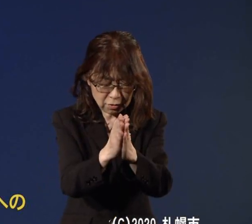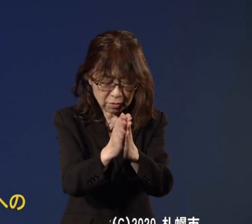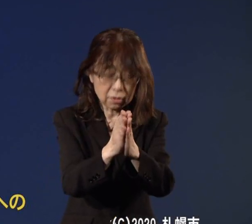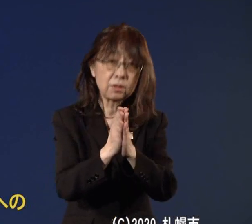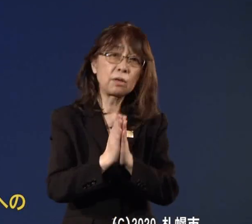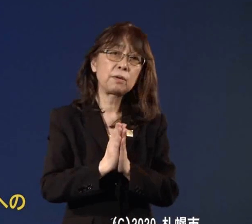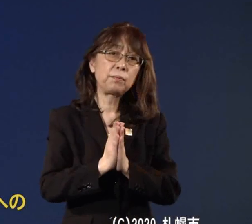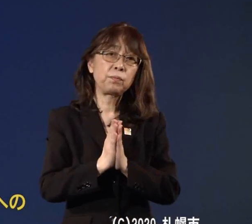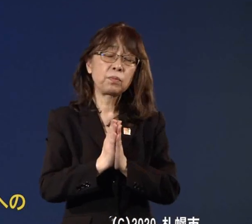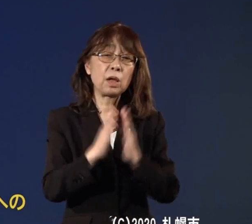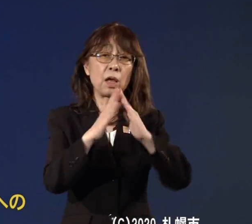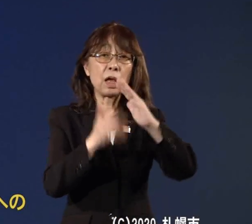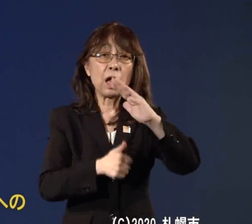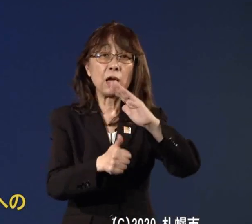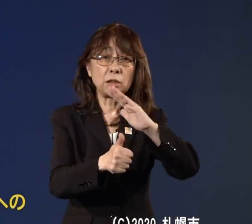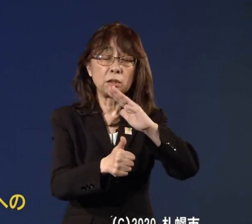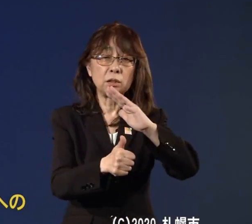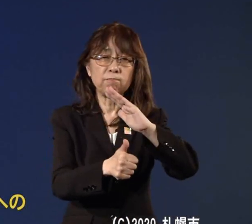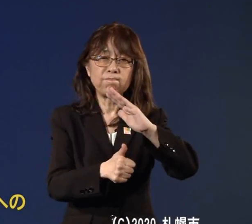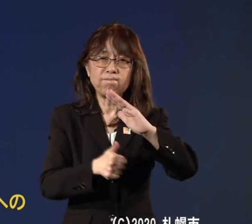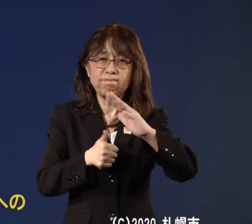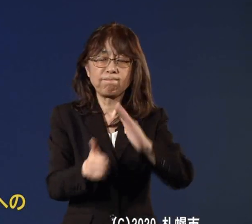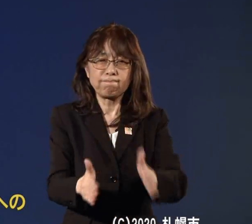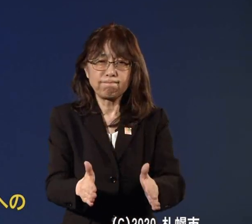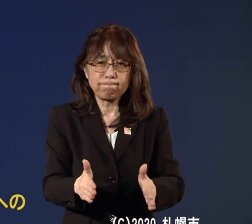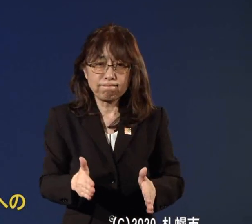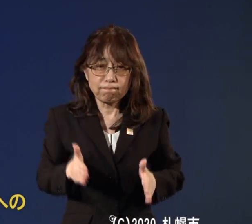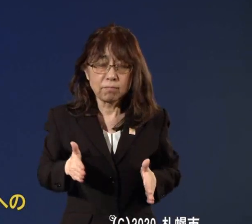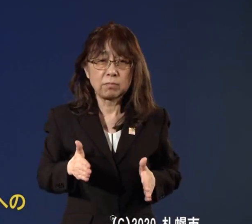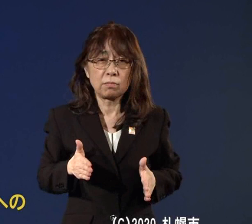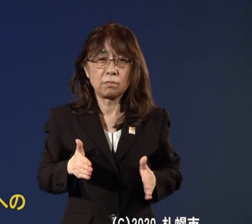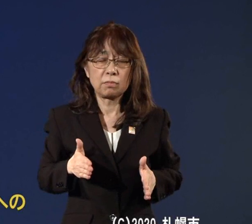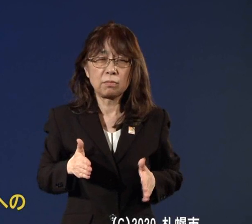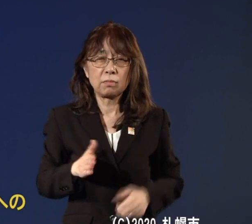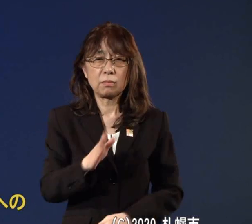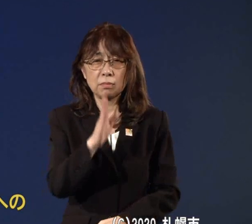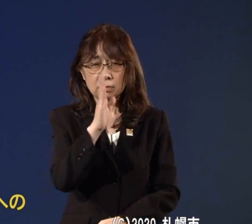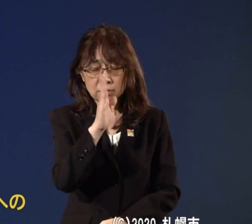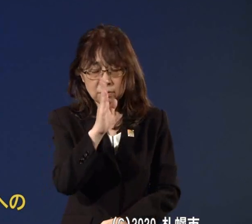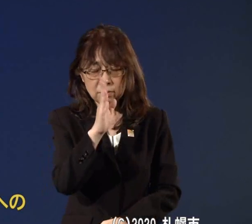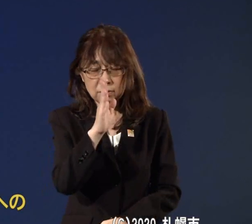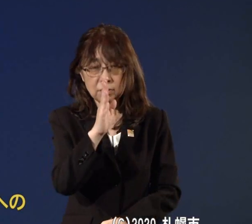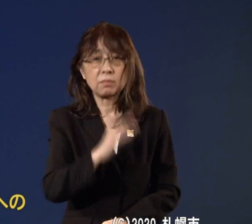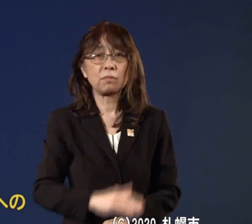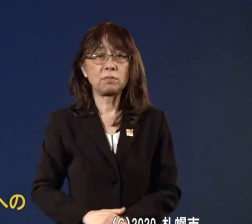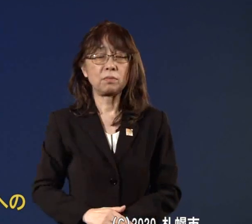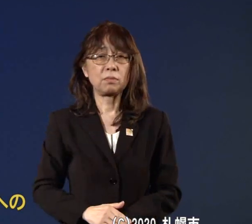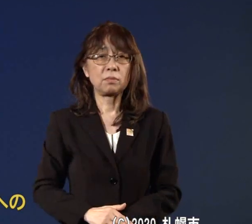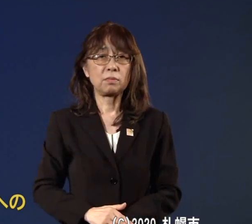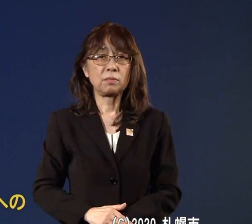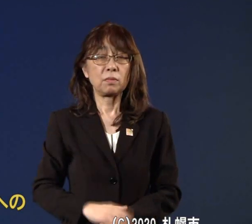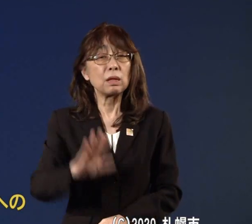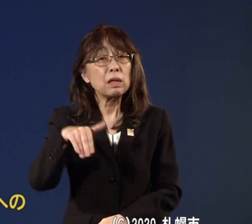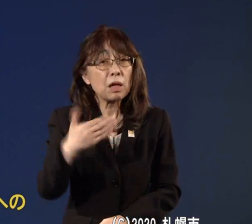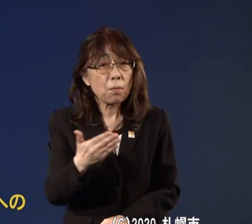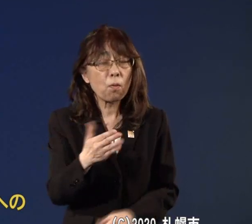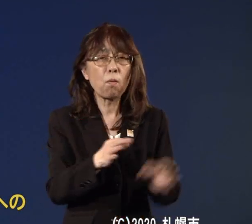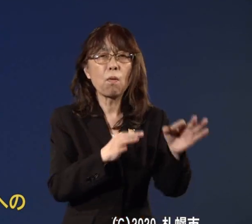外出はできるだけお控えをいただきたいというふうに思いますがお買い物日常品